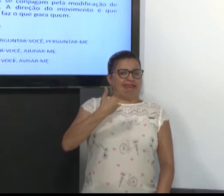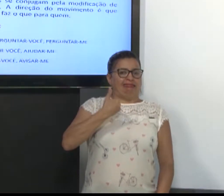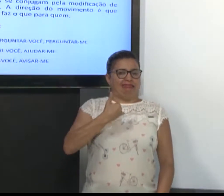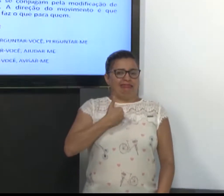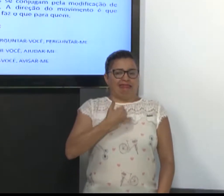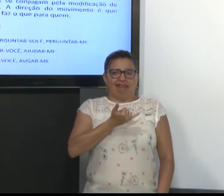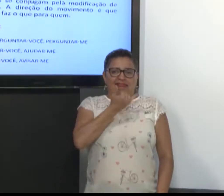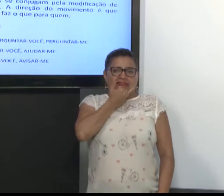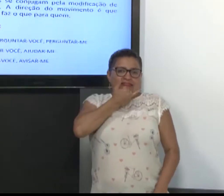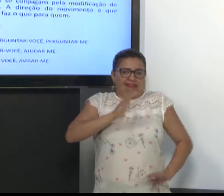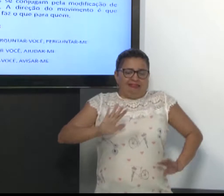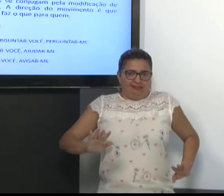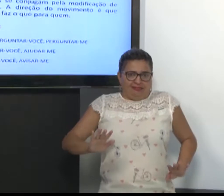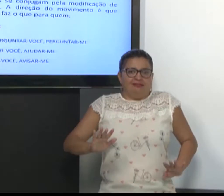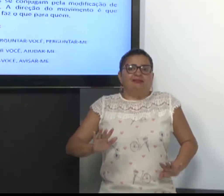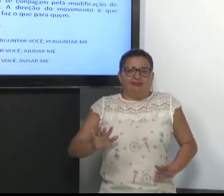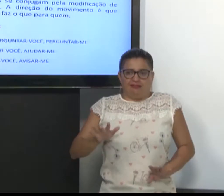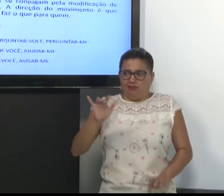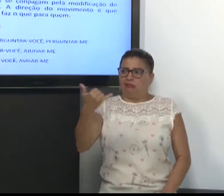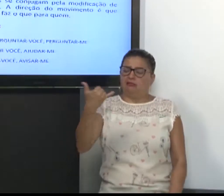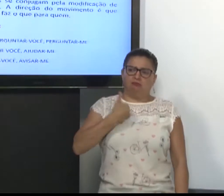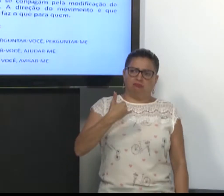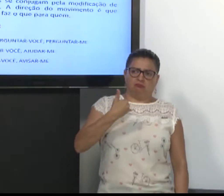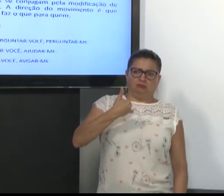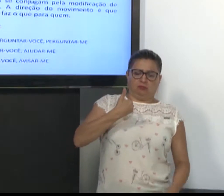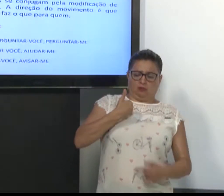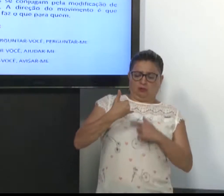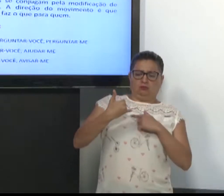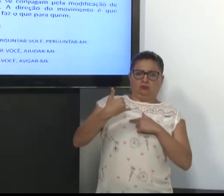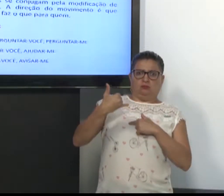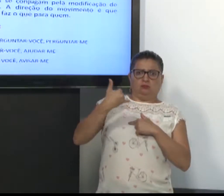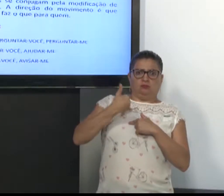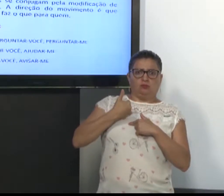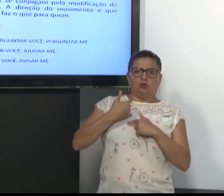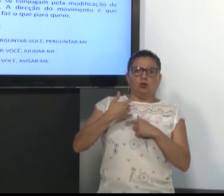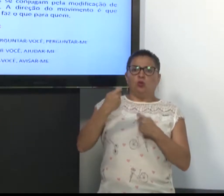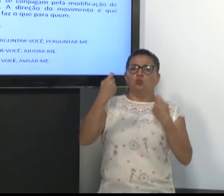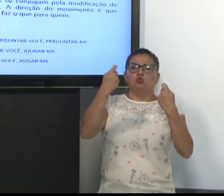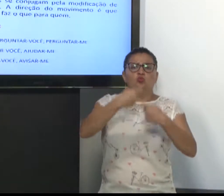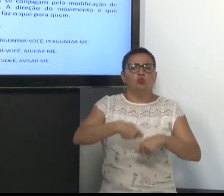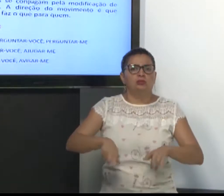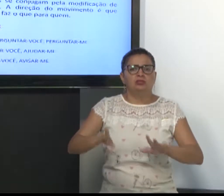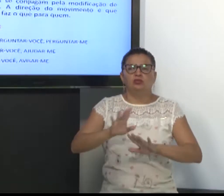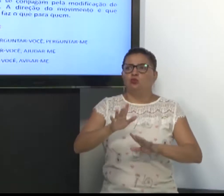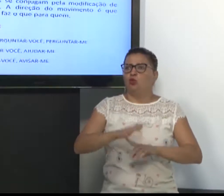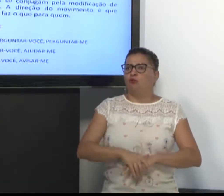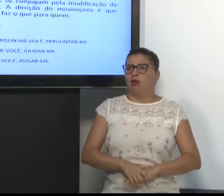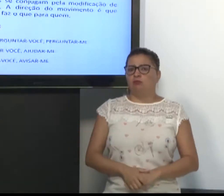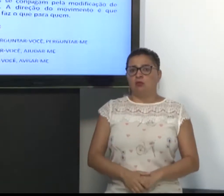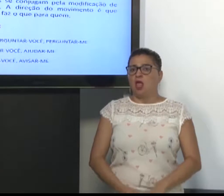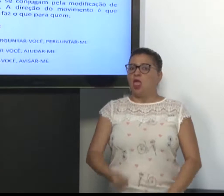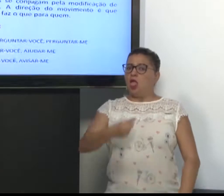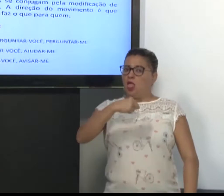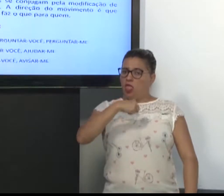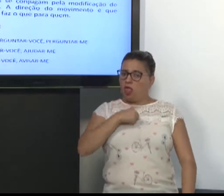Então, alguém me avisou, ele me avisou. Desculpa. Essa pessoa me avisou. Então, não precisa falar.